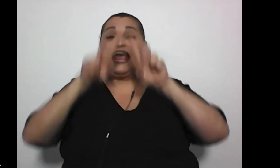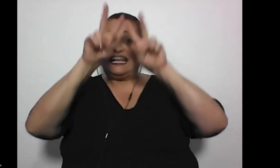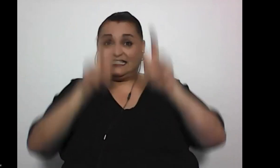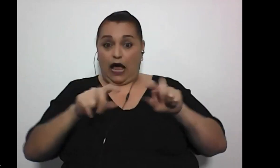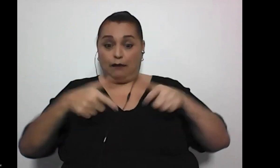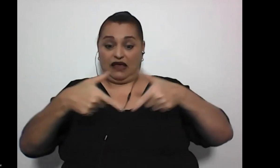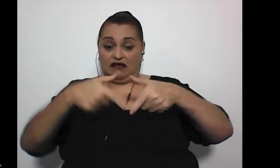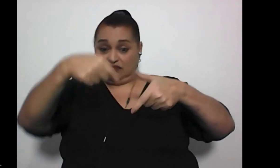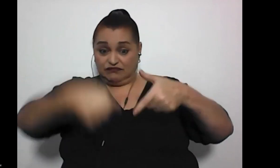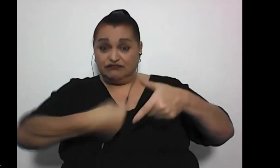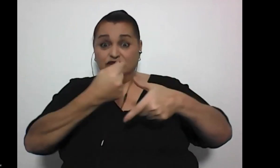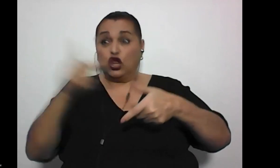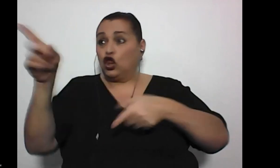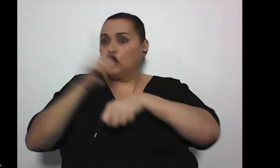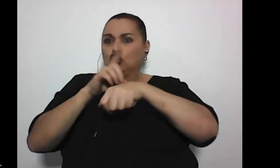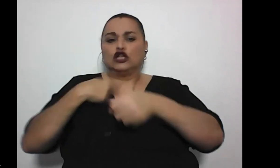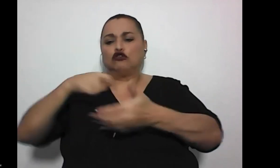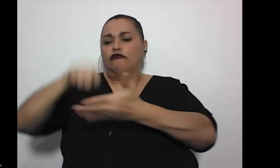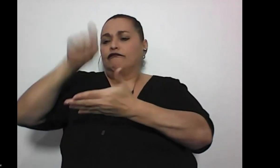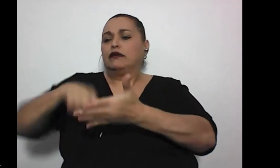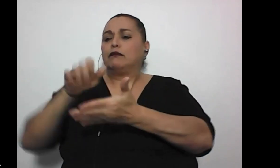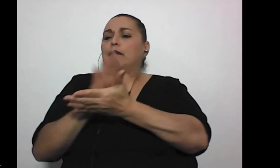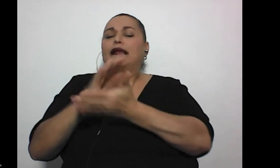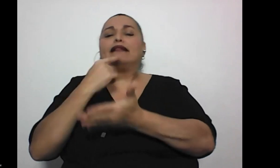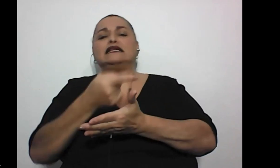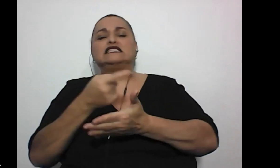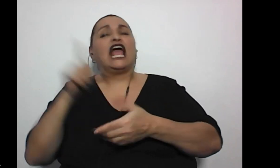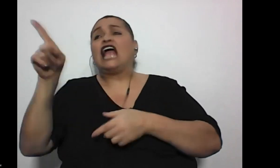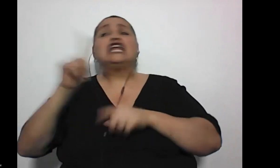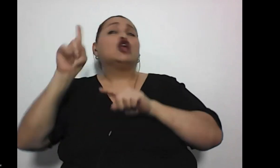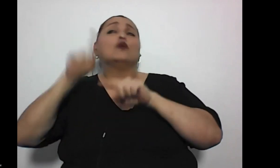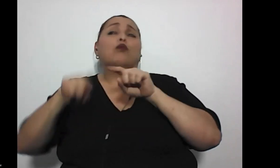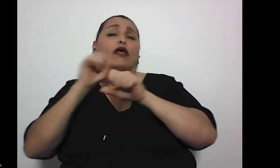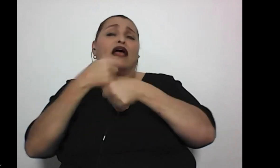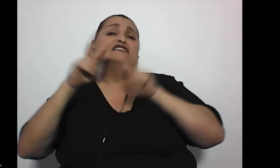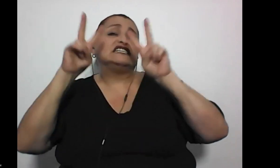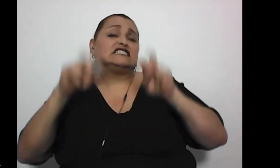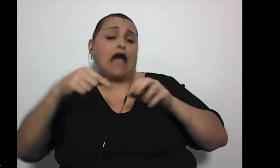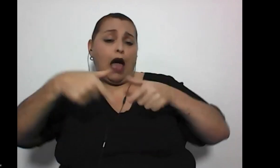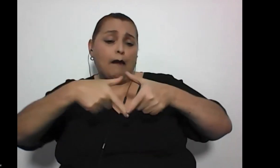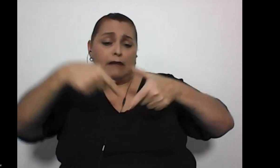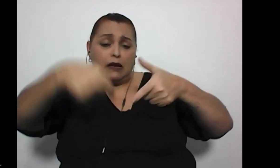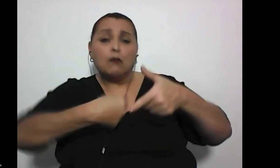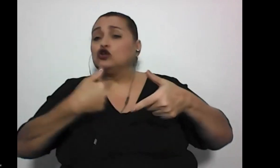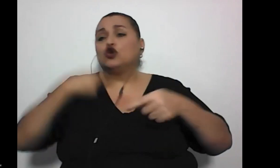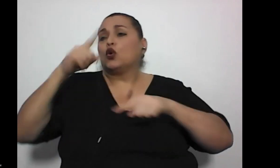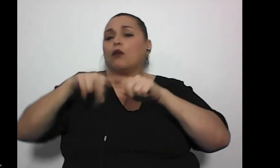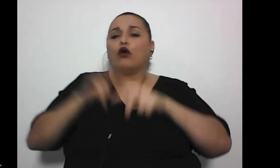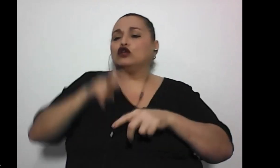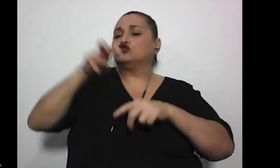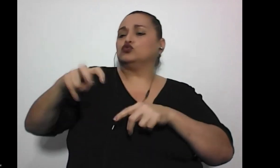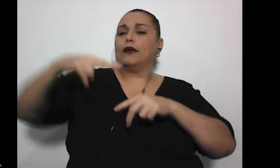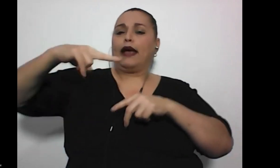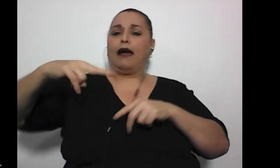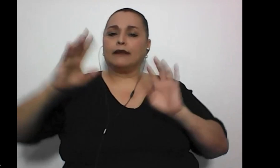doctora me puso a firmar un papel que decía que no me había podido hacer el papá Nicolau porque yo no me podía subir a la camilla,